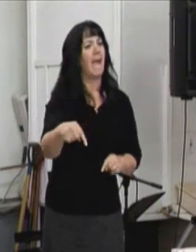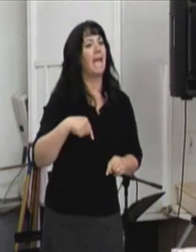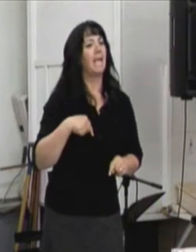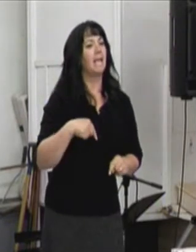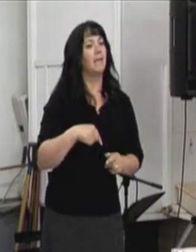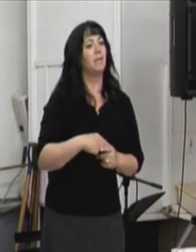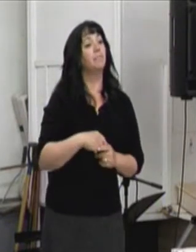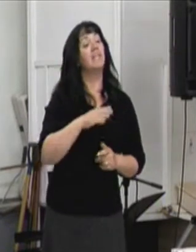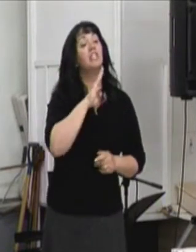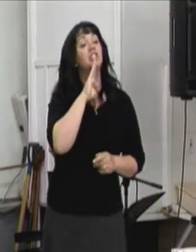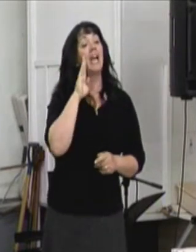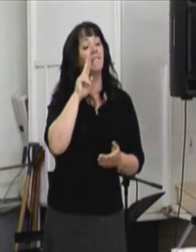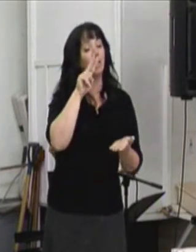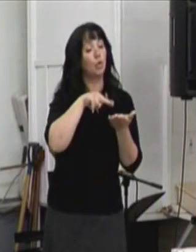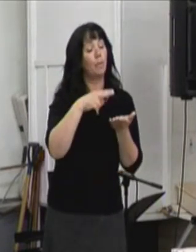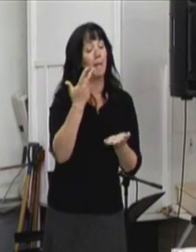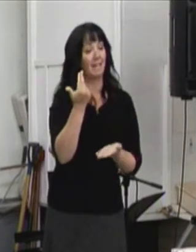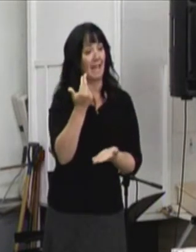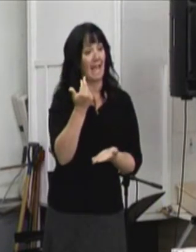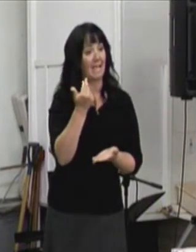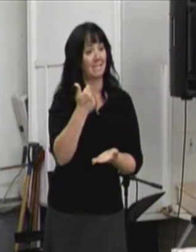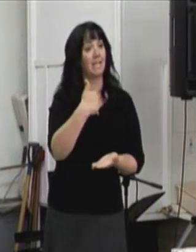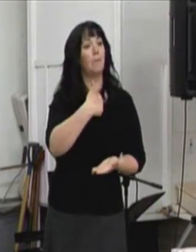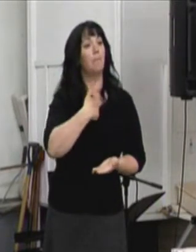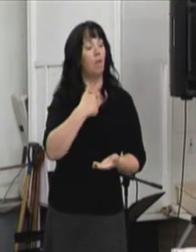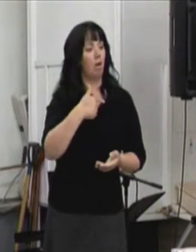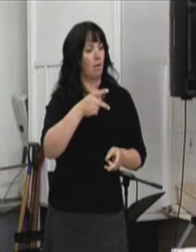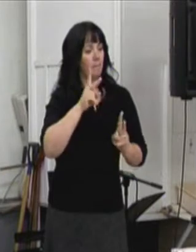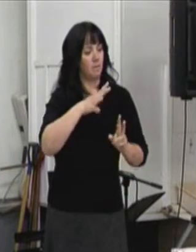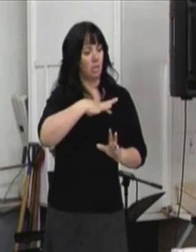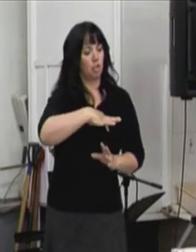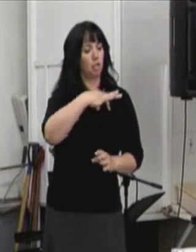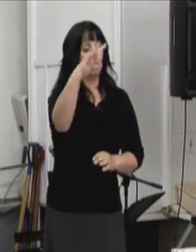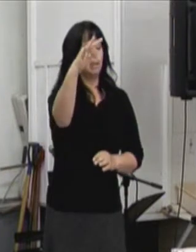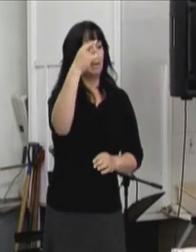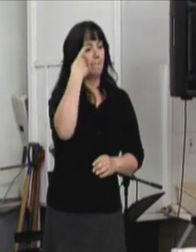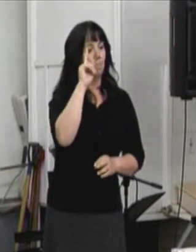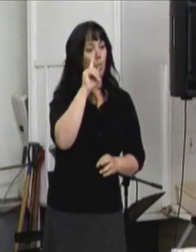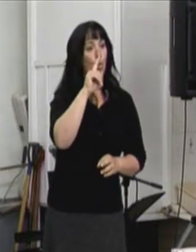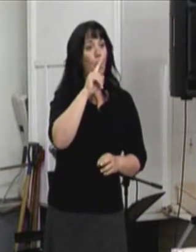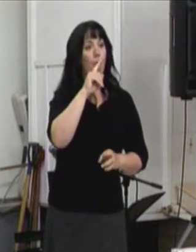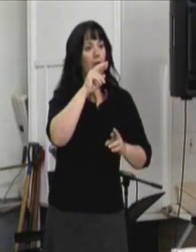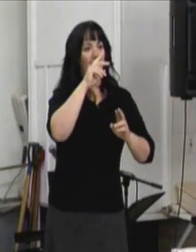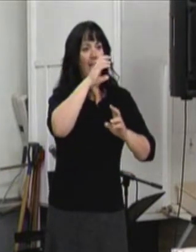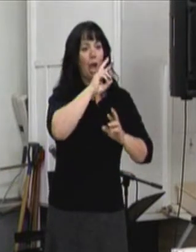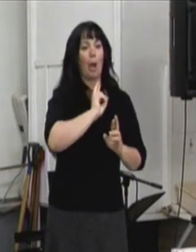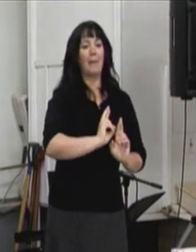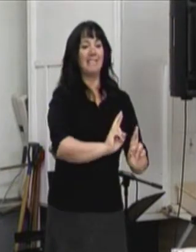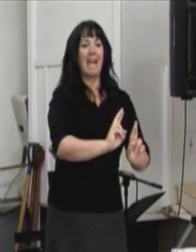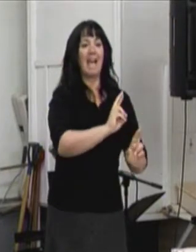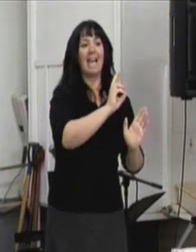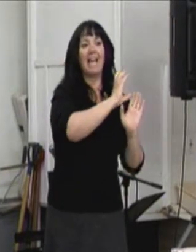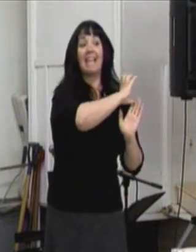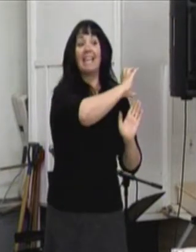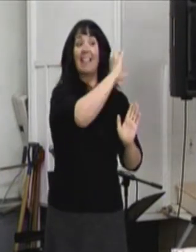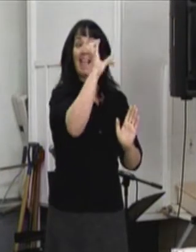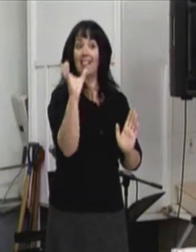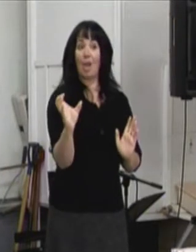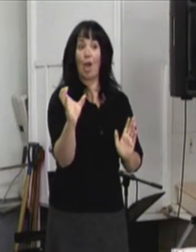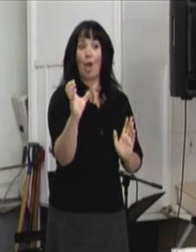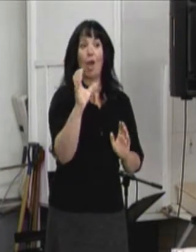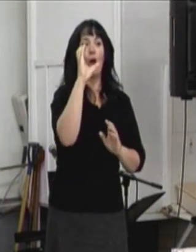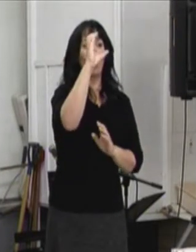En janvier 2013,'ai eu la chance d'être choisie pour représenter le Canada en Pyeongchang, en Corée du Sud,